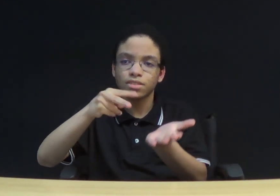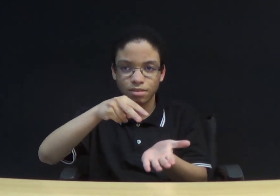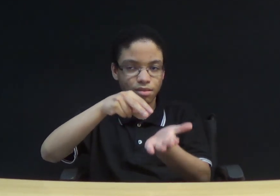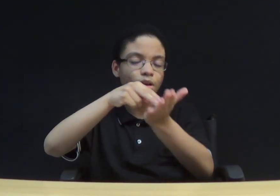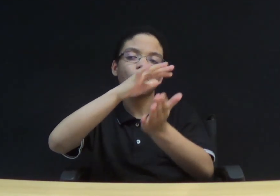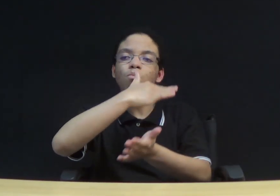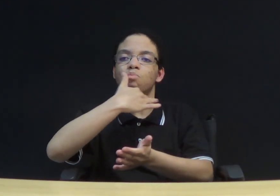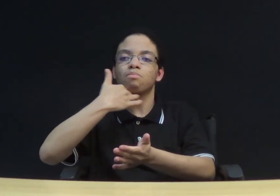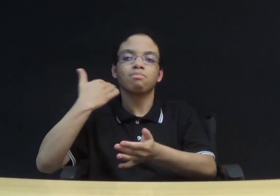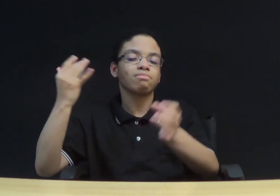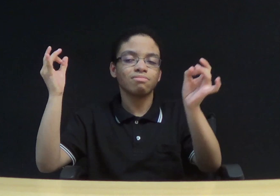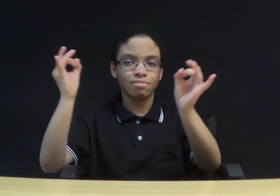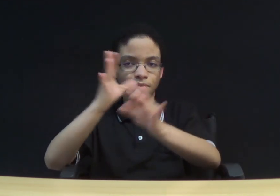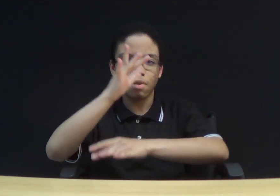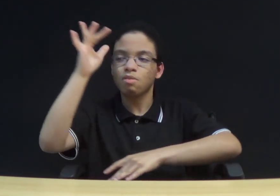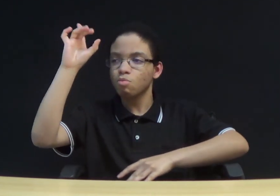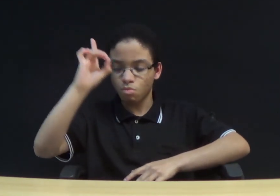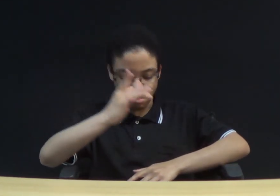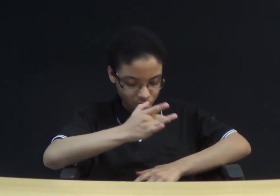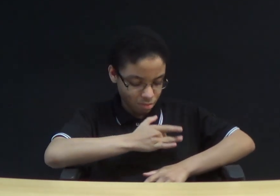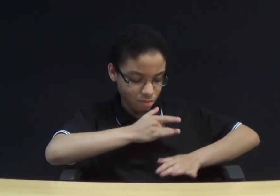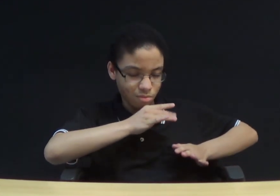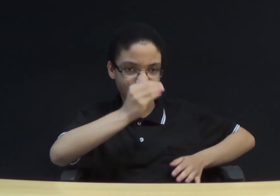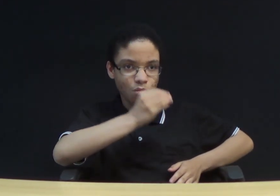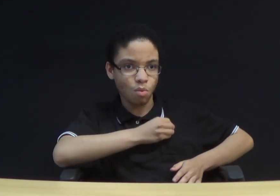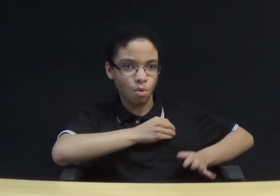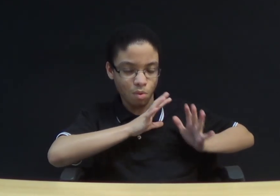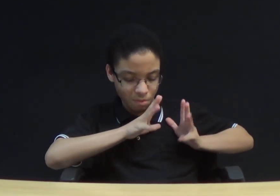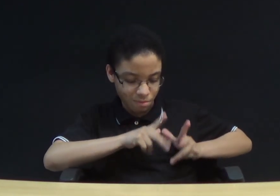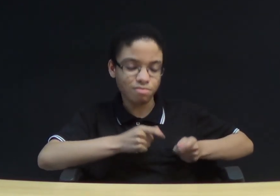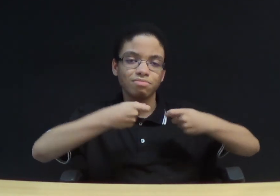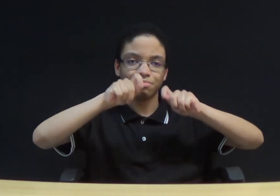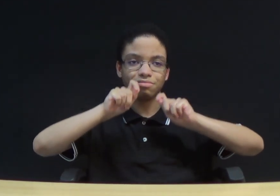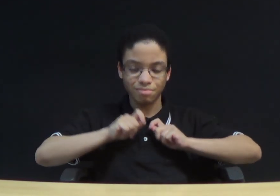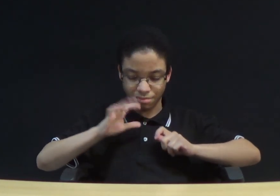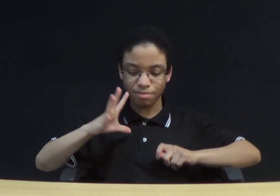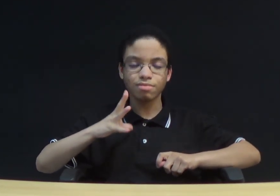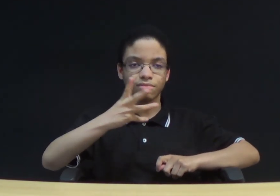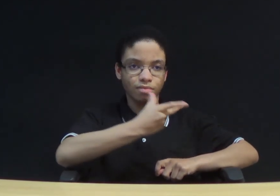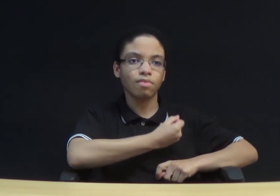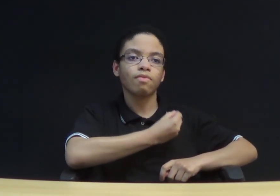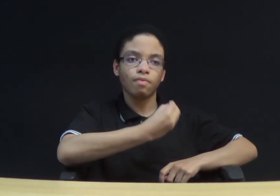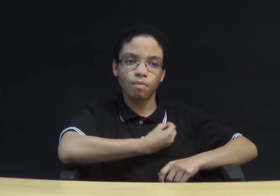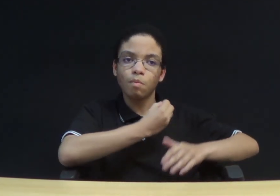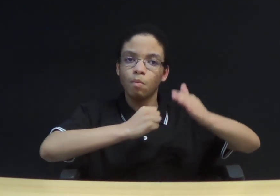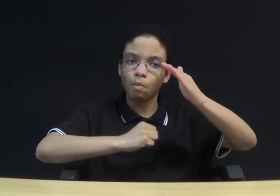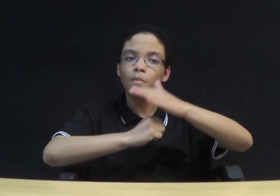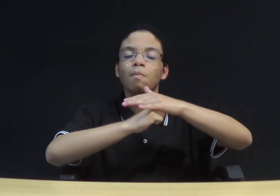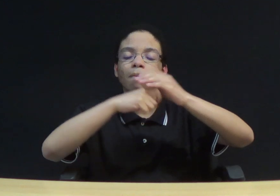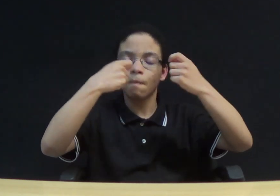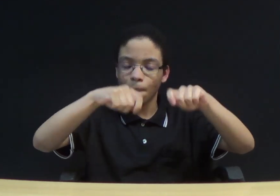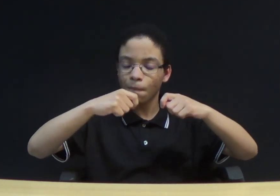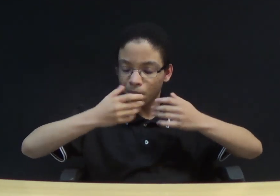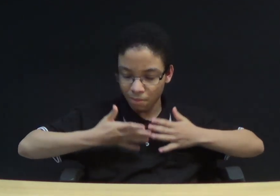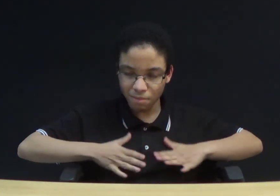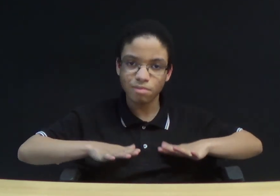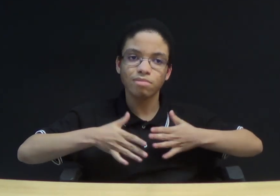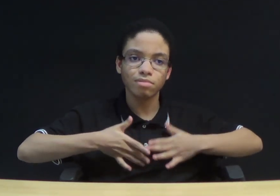nos limpou do pecado, dando vida e salvação. A paciência é fundamental para o tratamento de suas